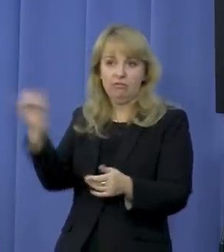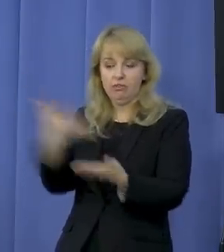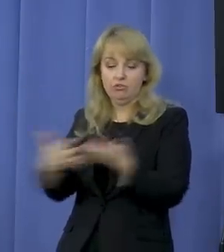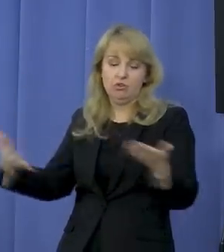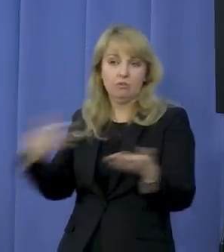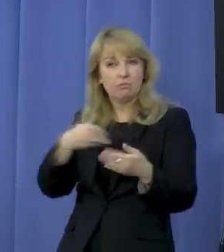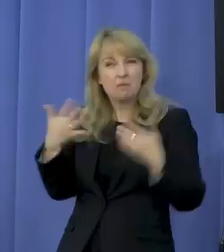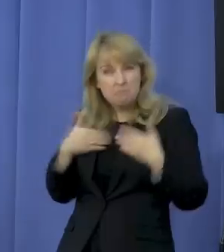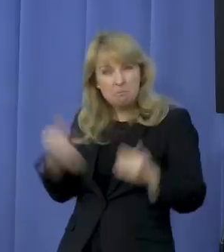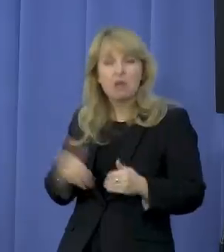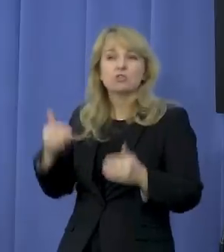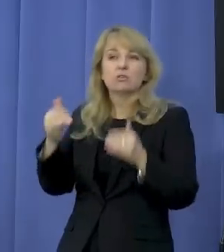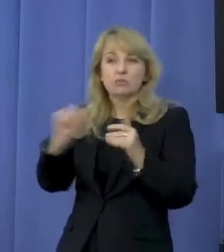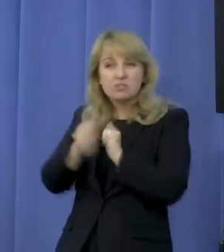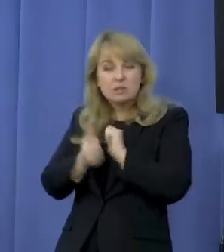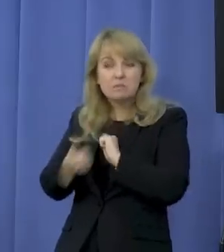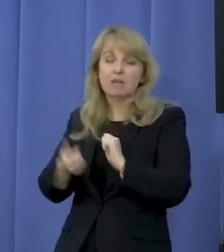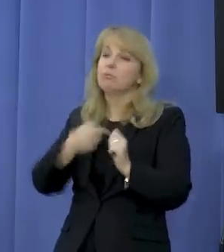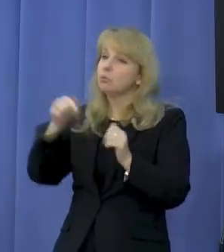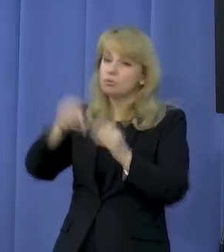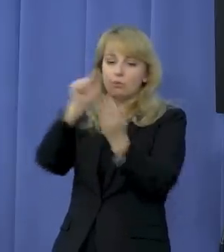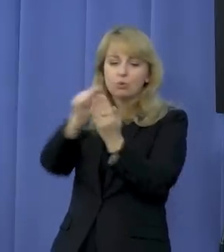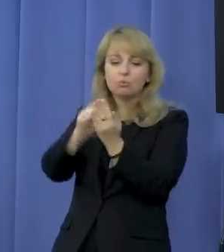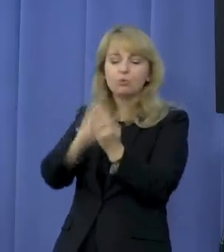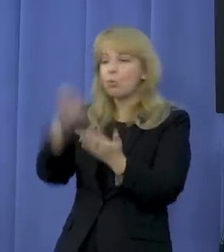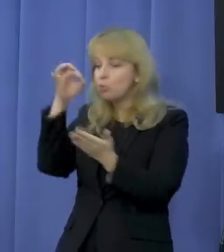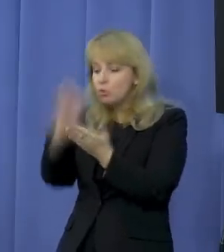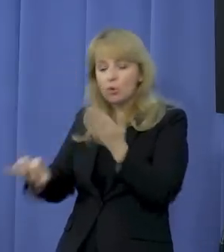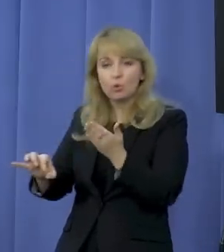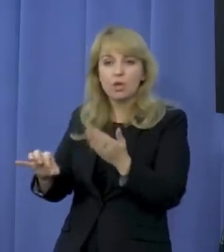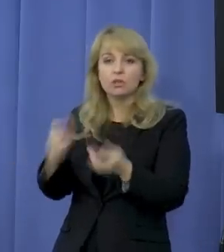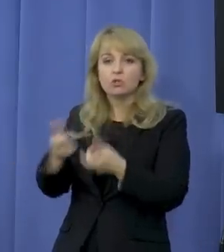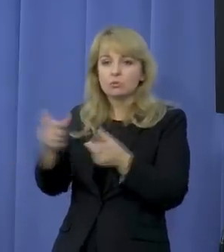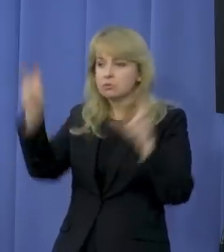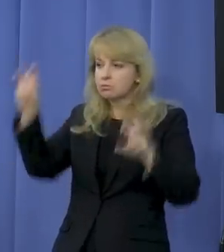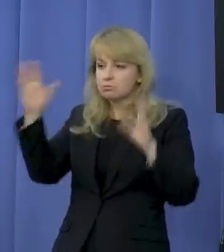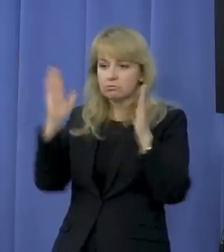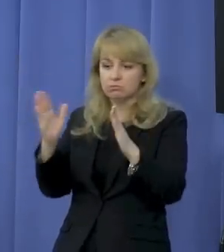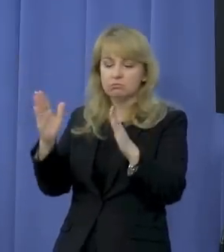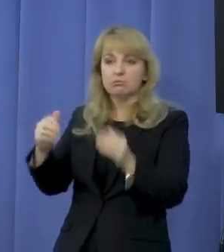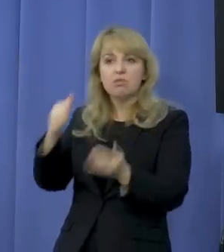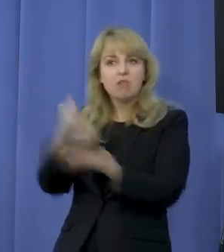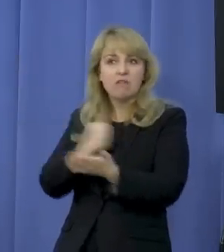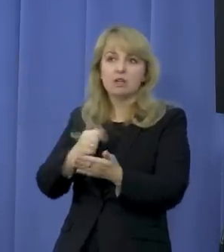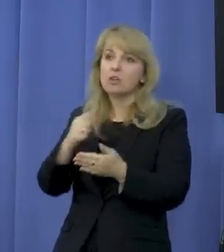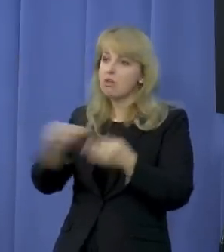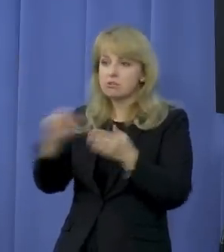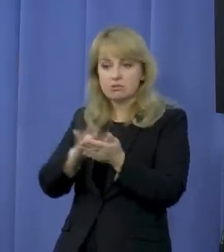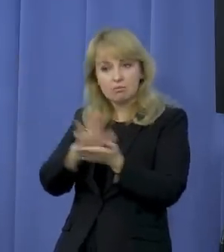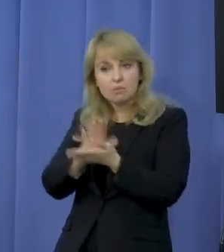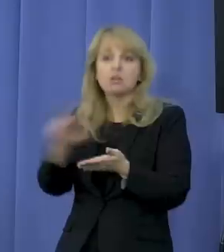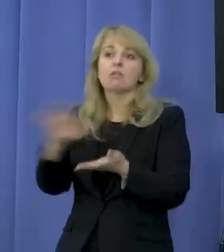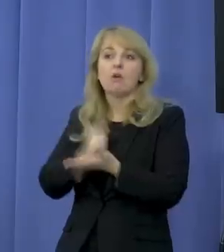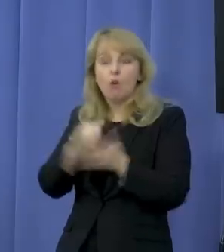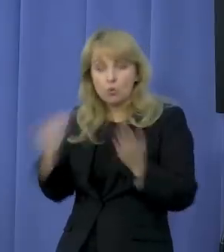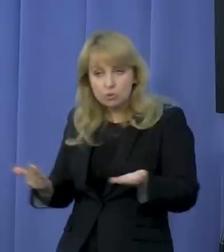są tylko doprecyzowaniem i usztywnieniem pewnych ram, które są w Polsce zapisane w Konstytucji. Są zapisane już